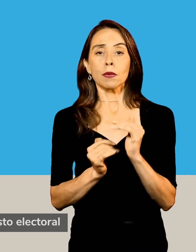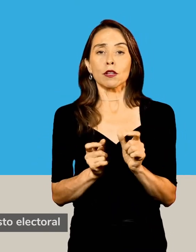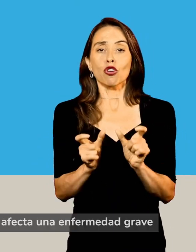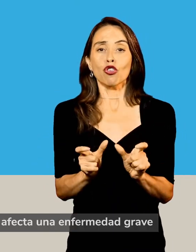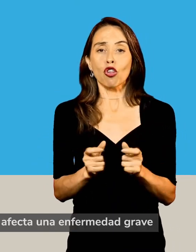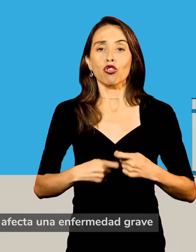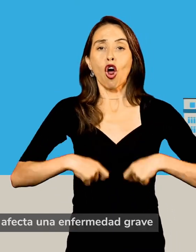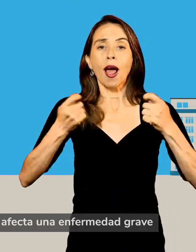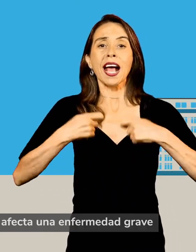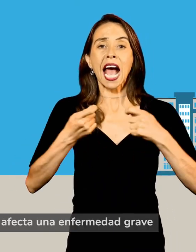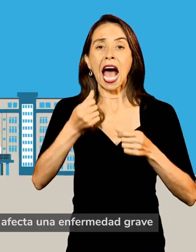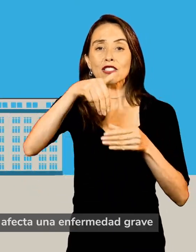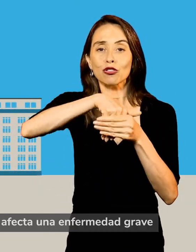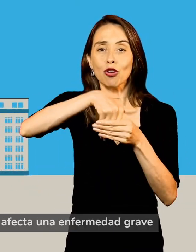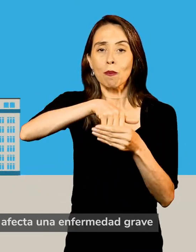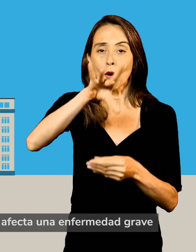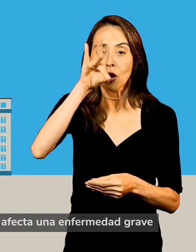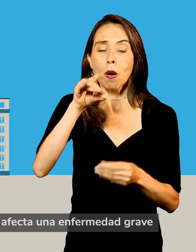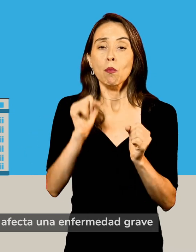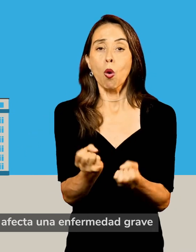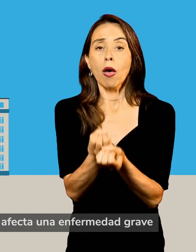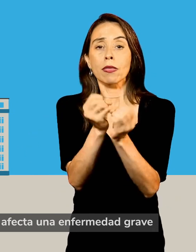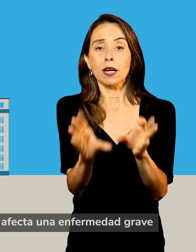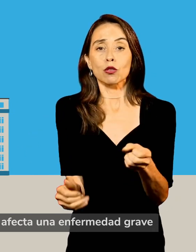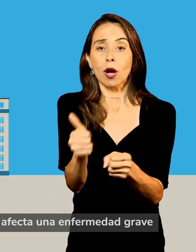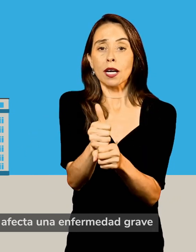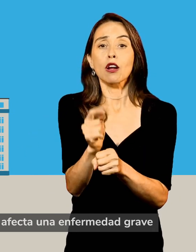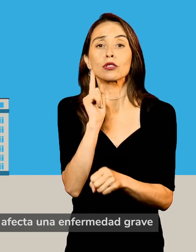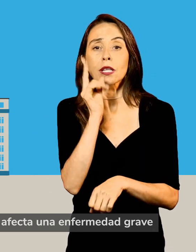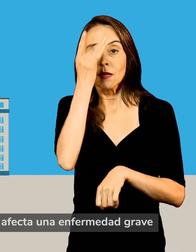También pueden renunciar al cargo si les afecta una enfermedad grave